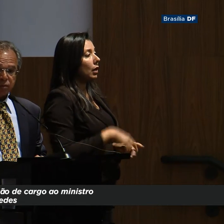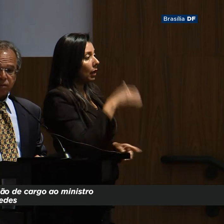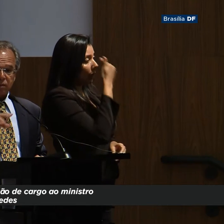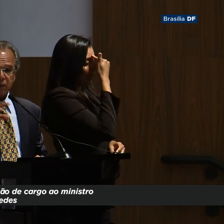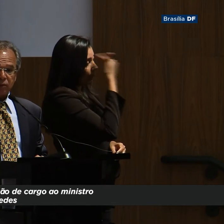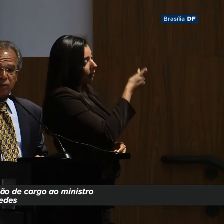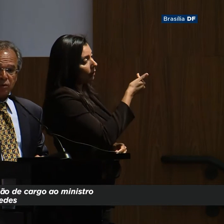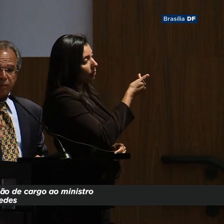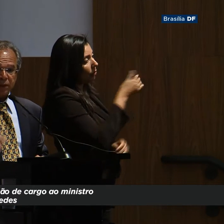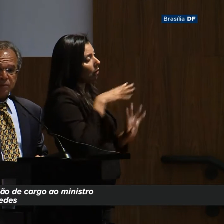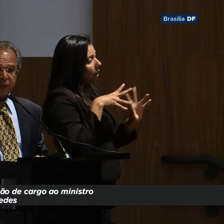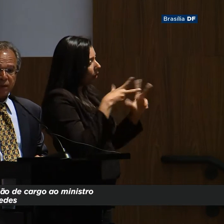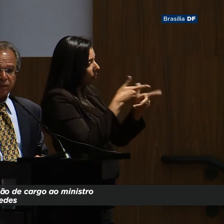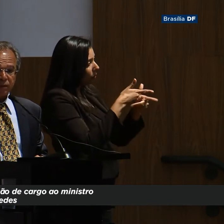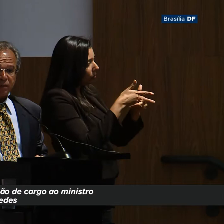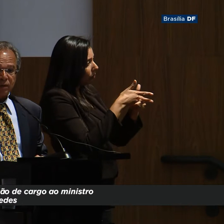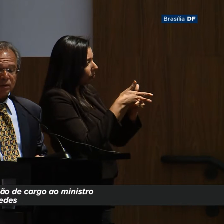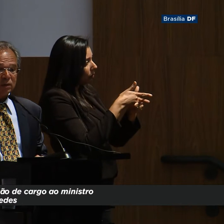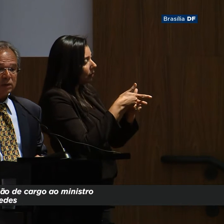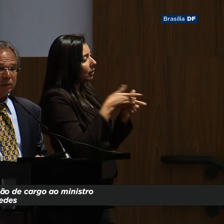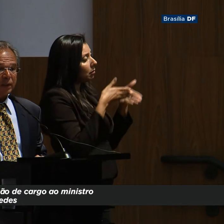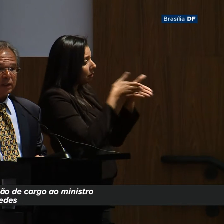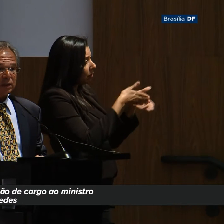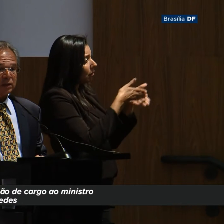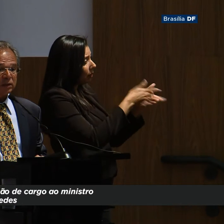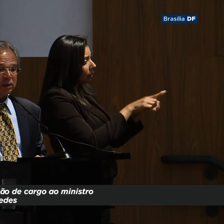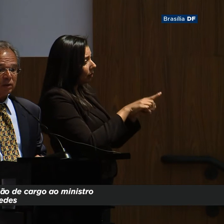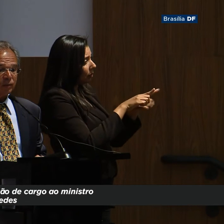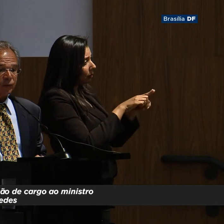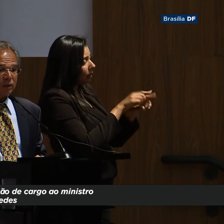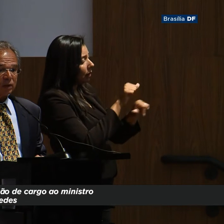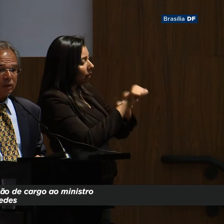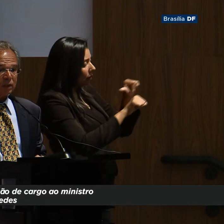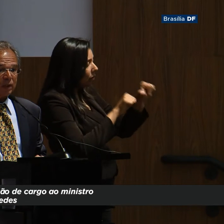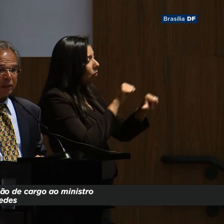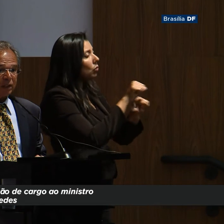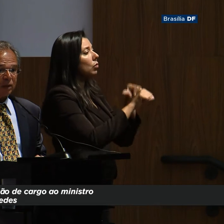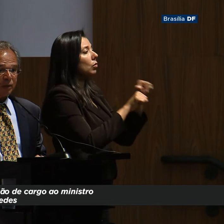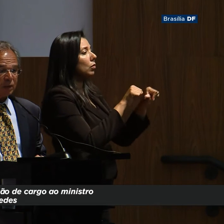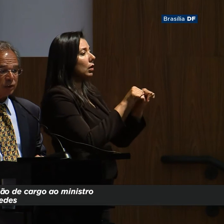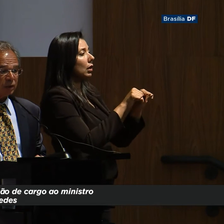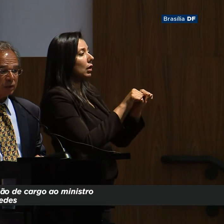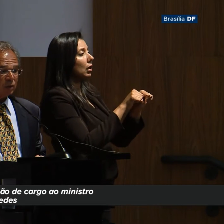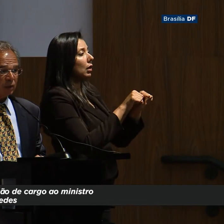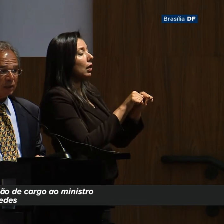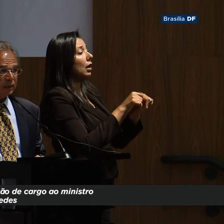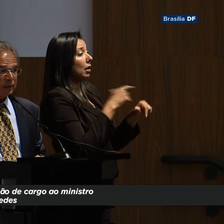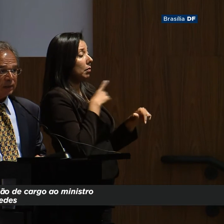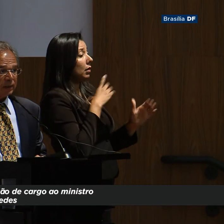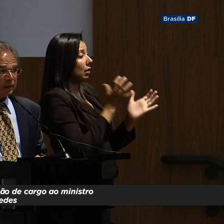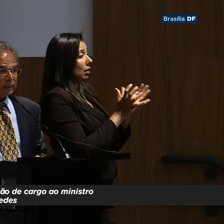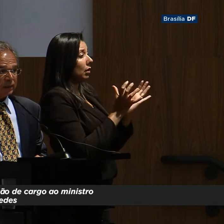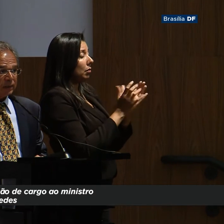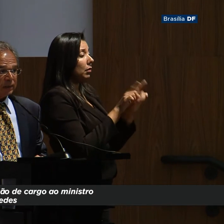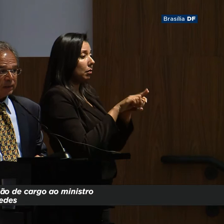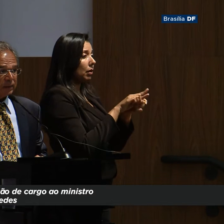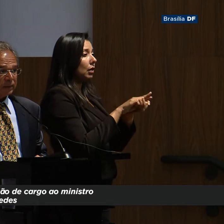Agradeço a todos que participaram também da transição, a minha equipe que está chegando agora.